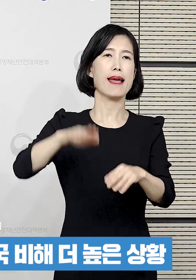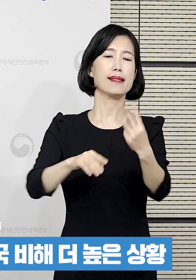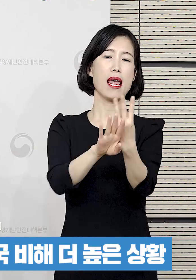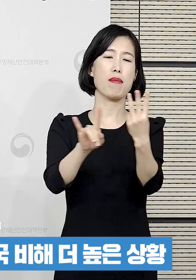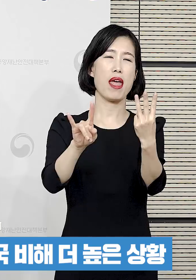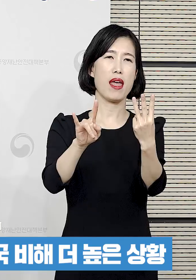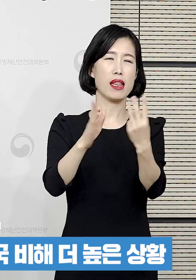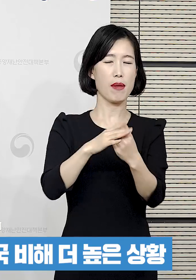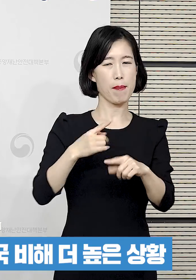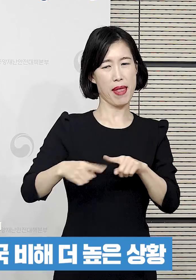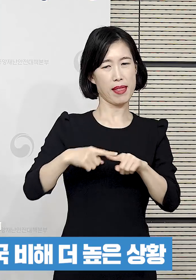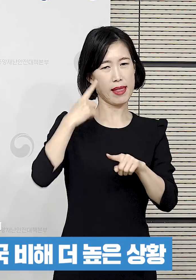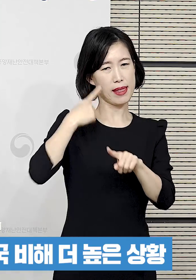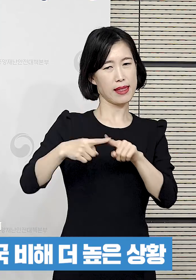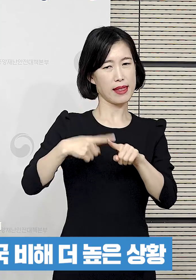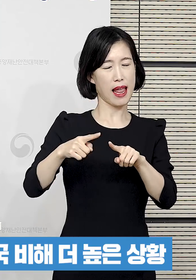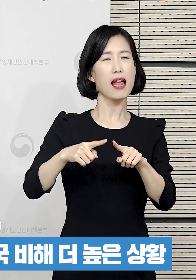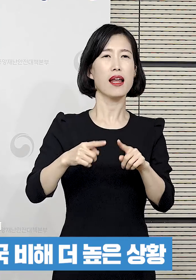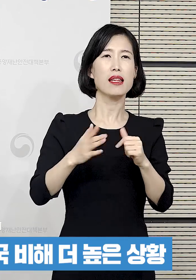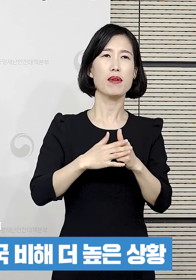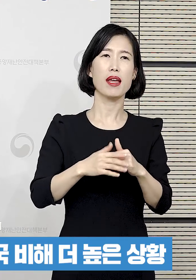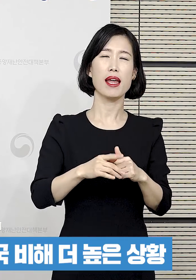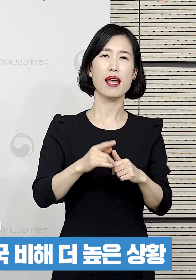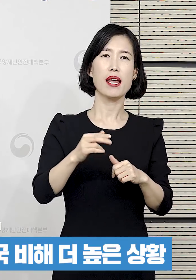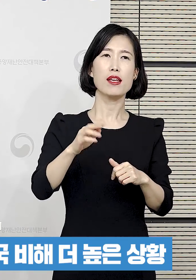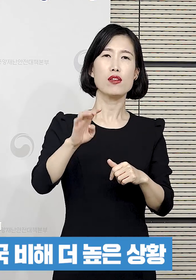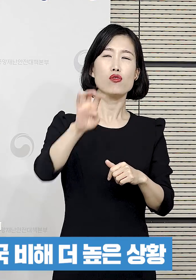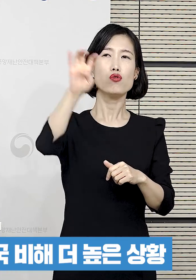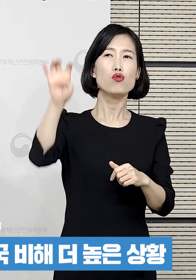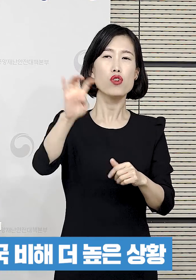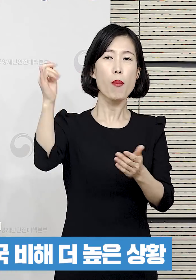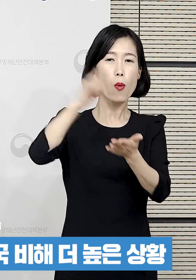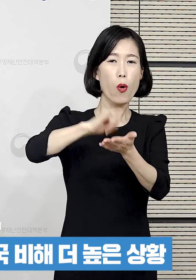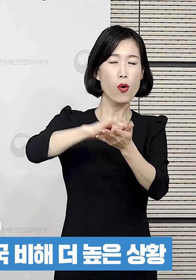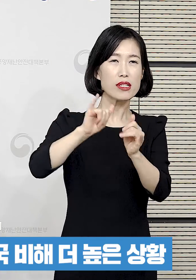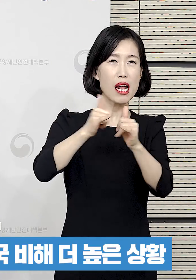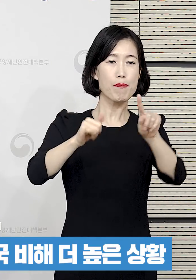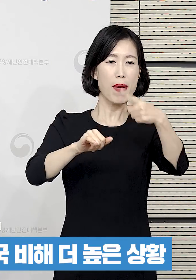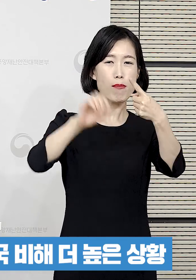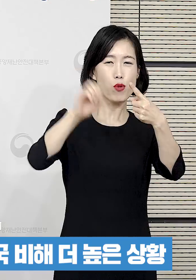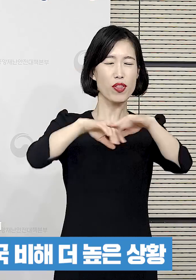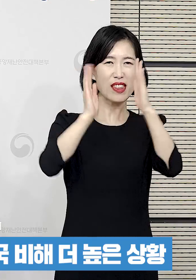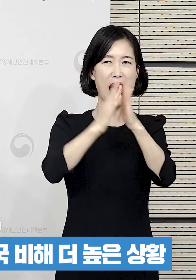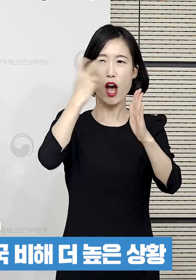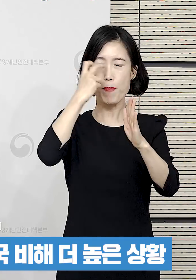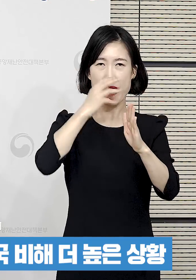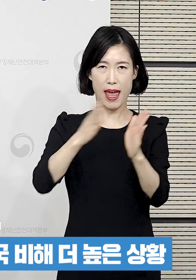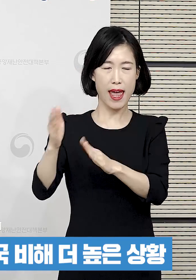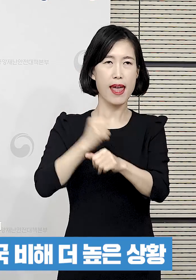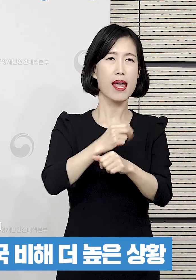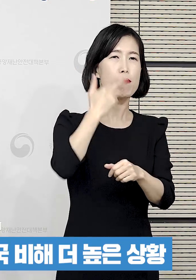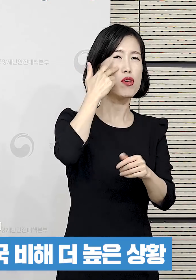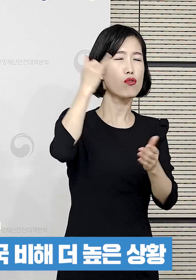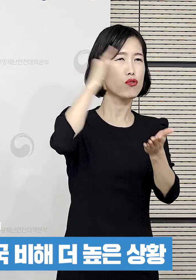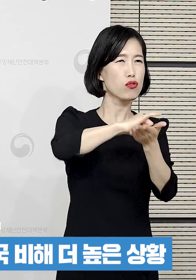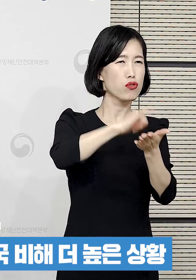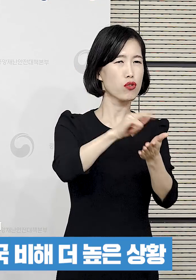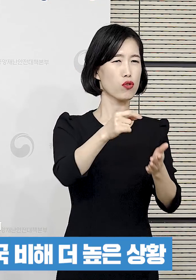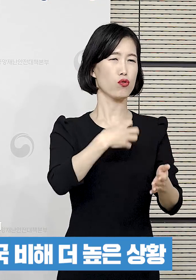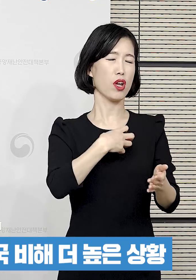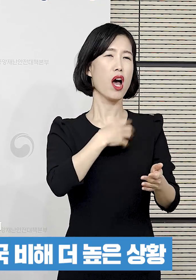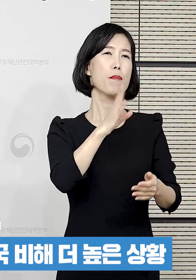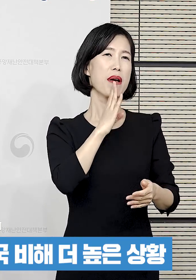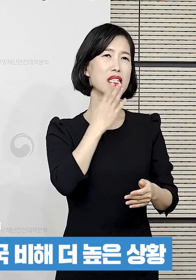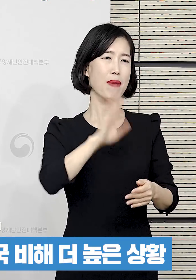확진자 수가 많기 때문에 이런 부분들을 저희들이 고려를 해서 일단 미국은 유럽 입국자들보다는 조금 더 자가격리는